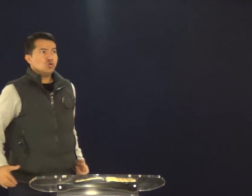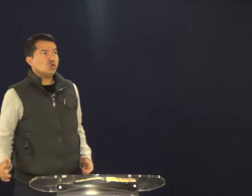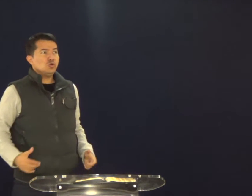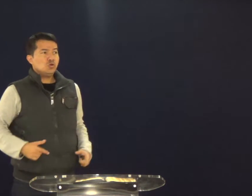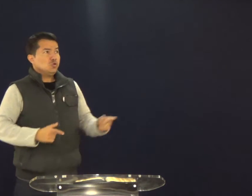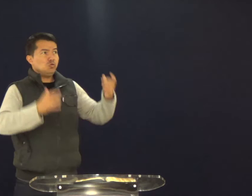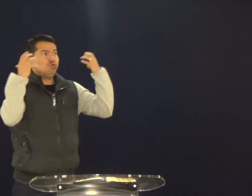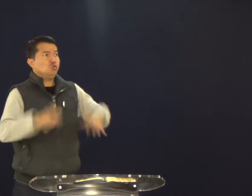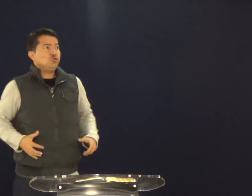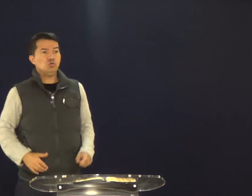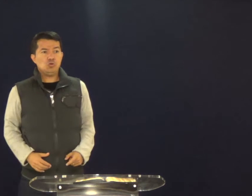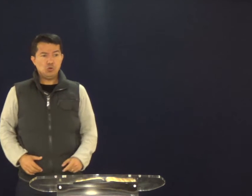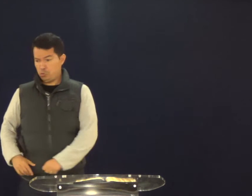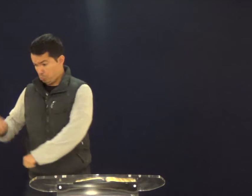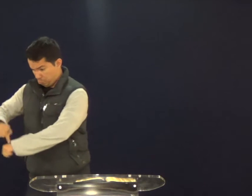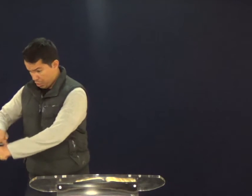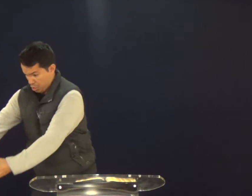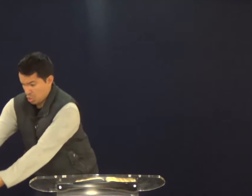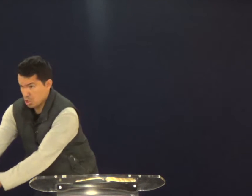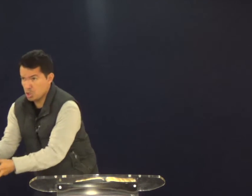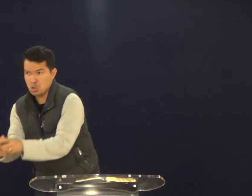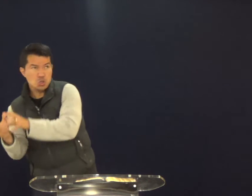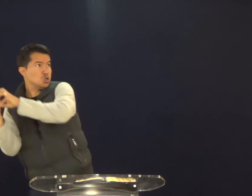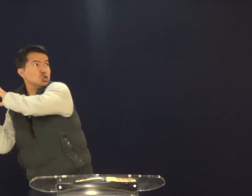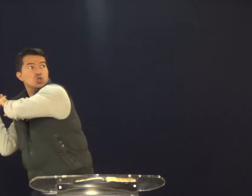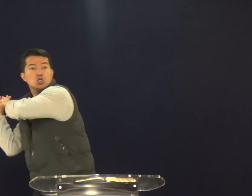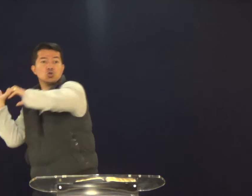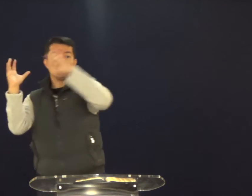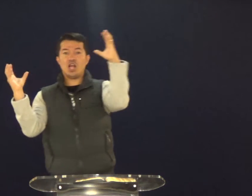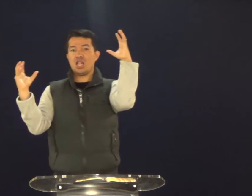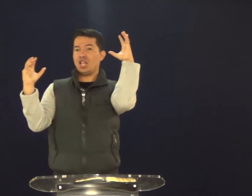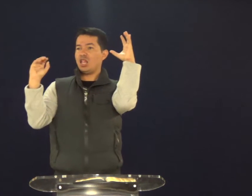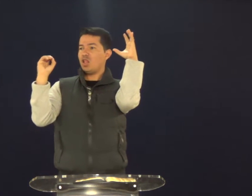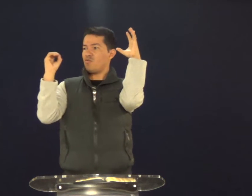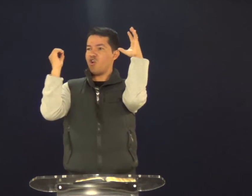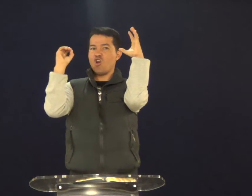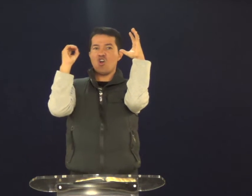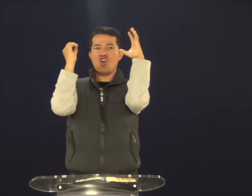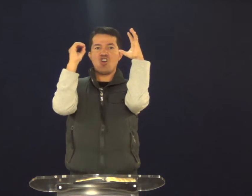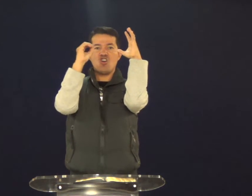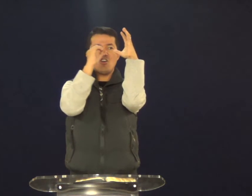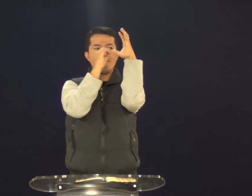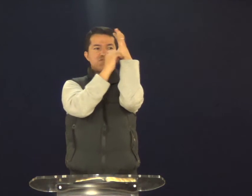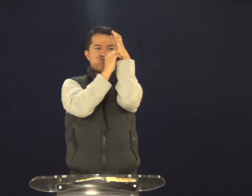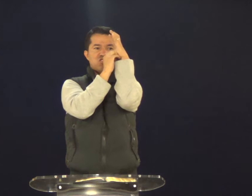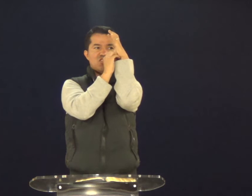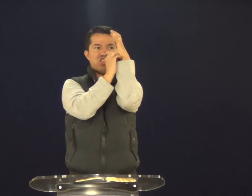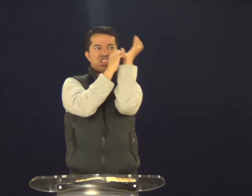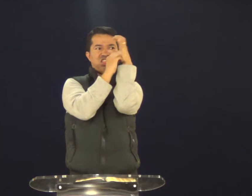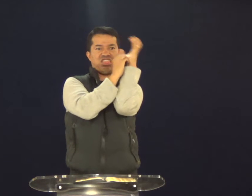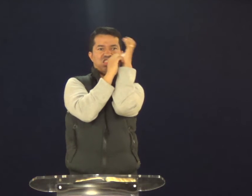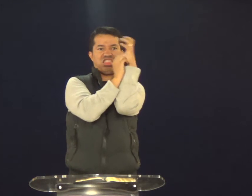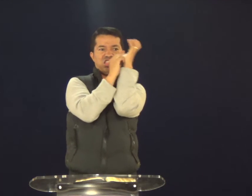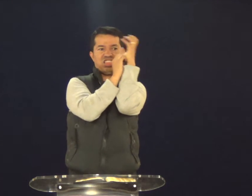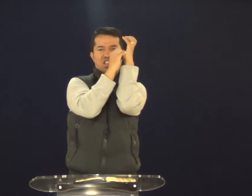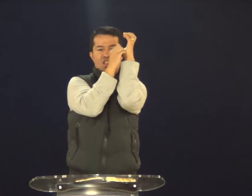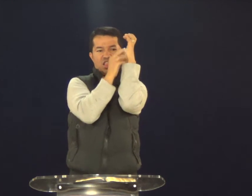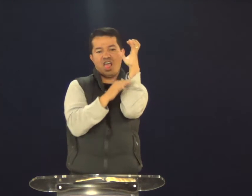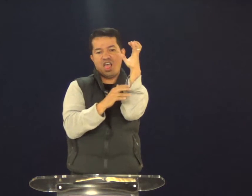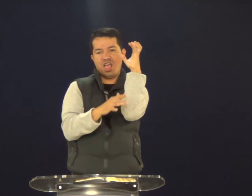mensagem, a ir contra a nossa vida, e ele começa a jogar algo contra essa figueira, pega